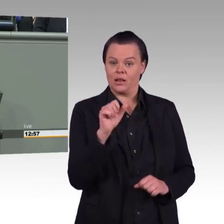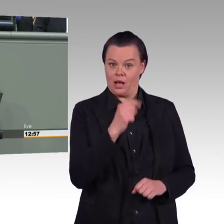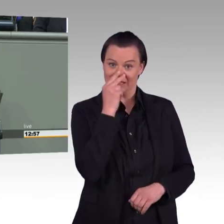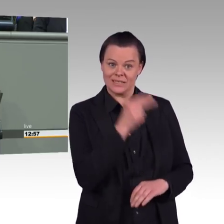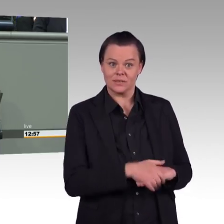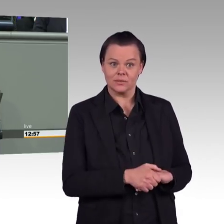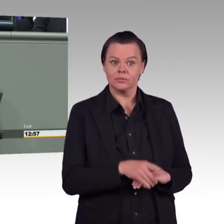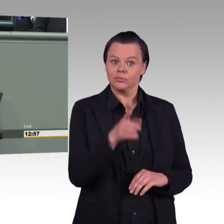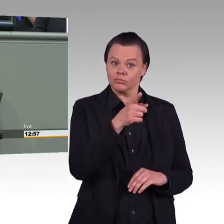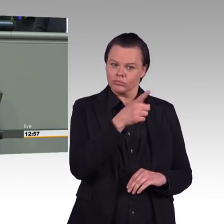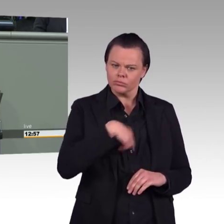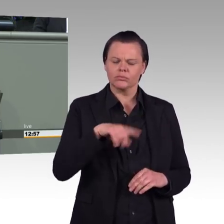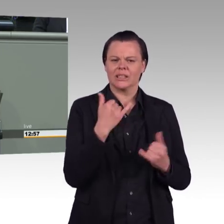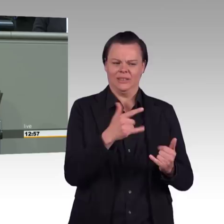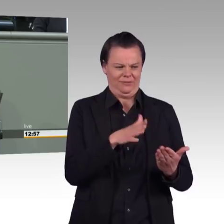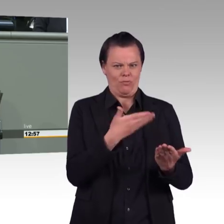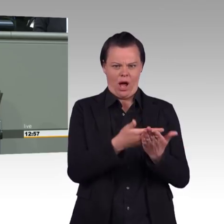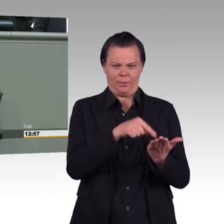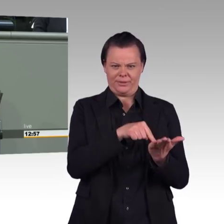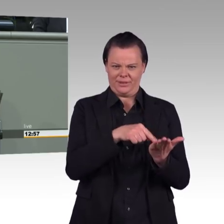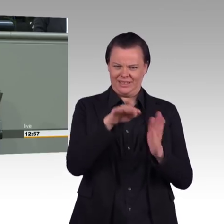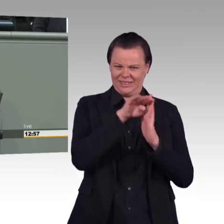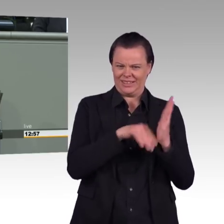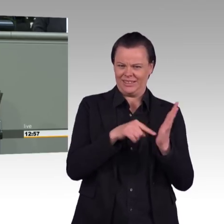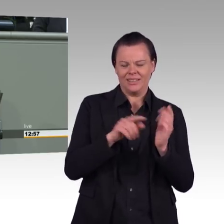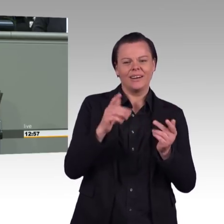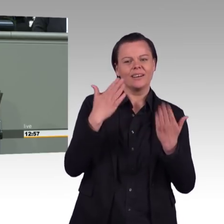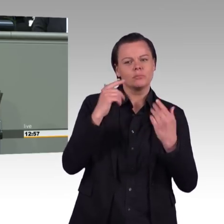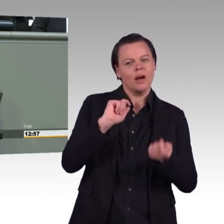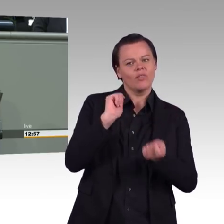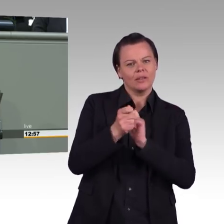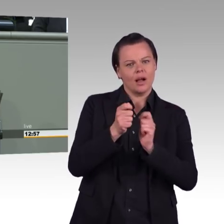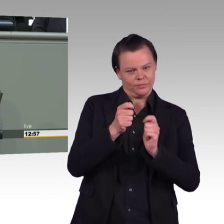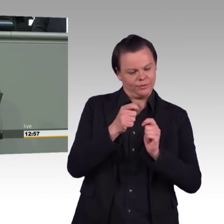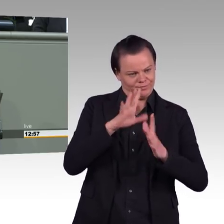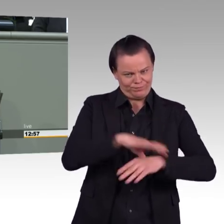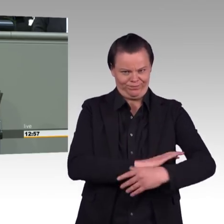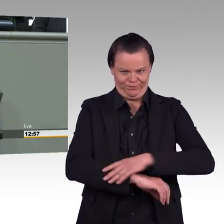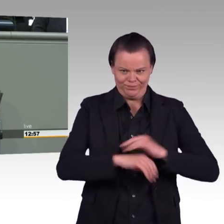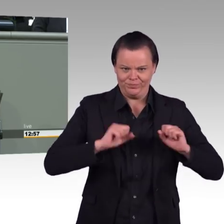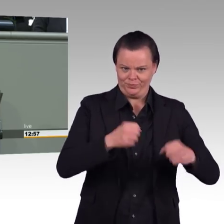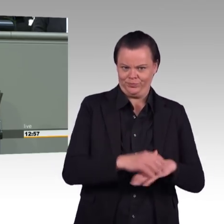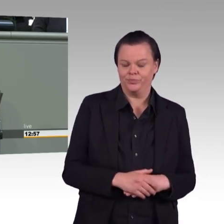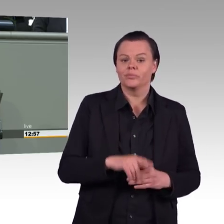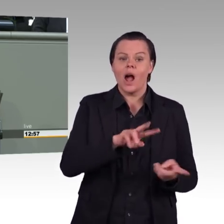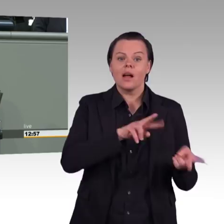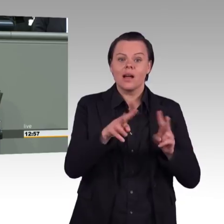wären die katastrophalen Folgen des Nichtstuns. Die katastrophalen Folgen des Nichtstuns.